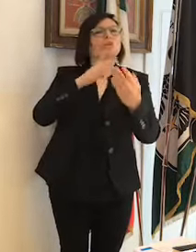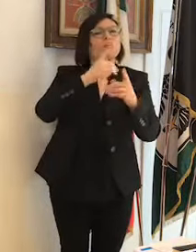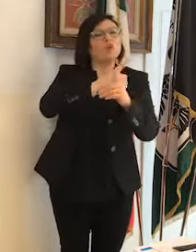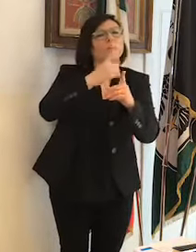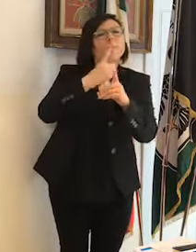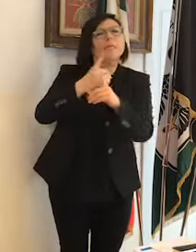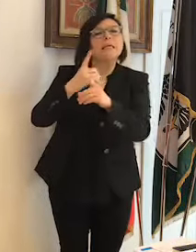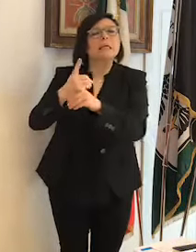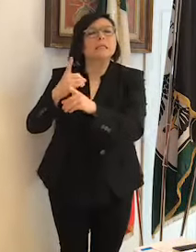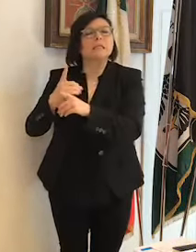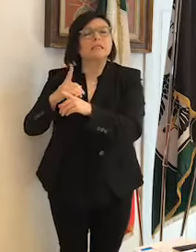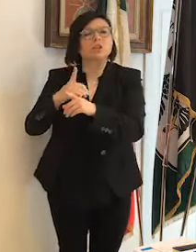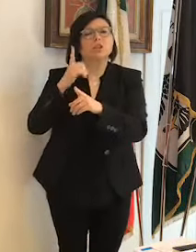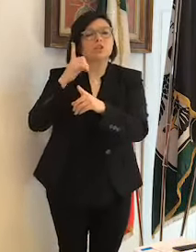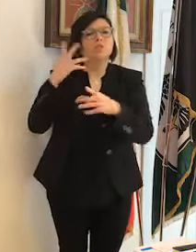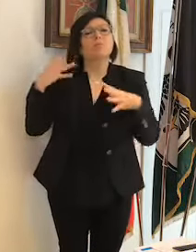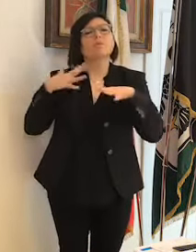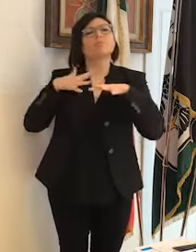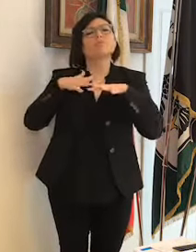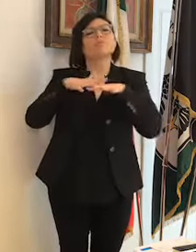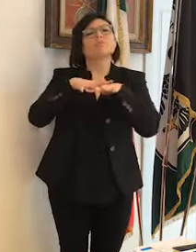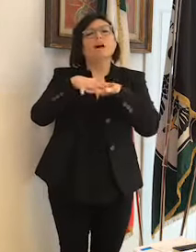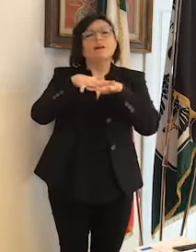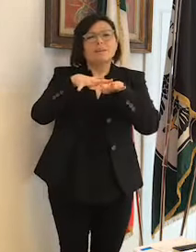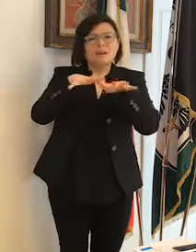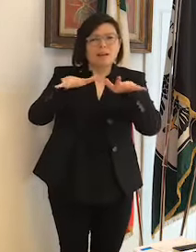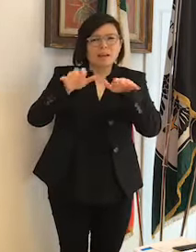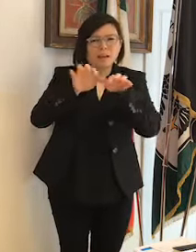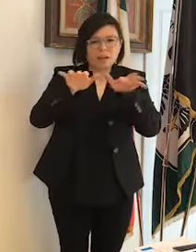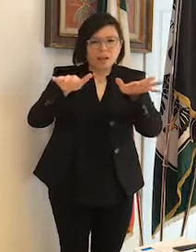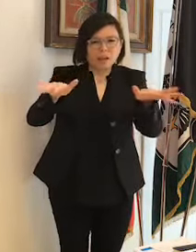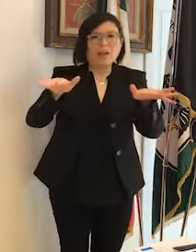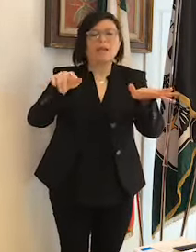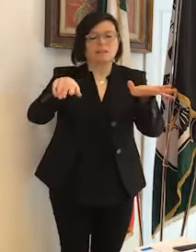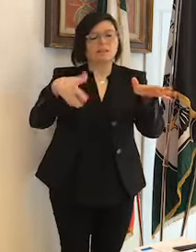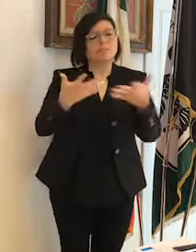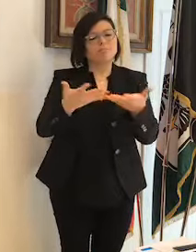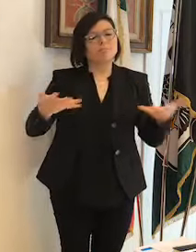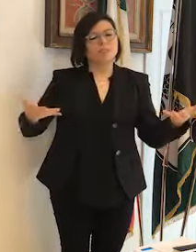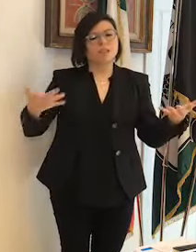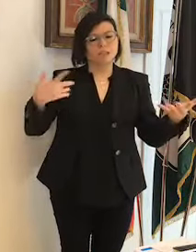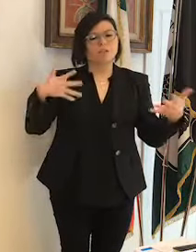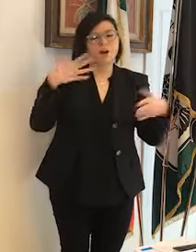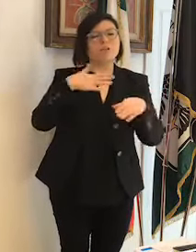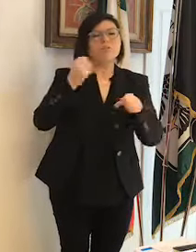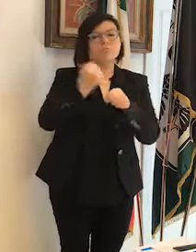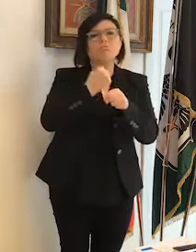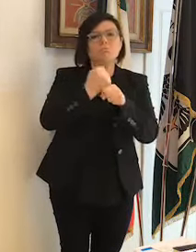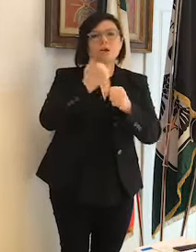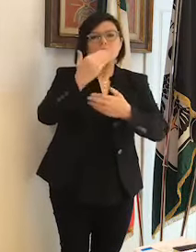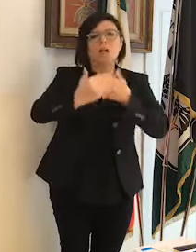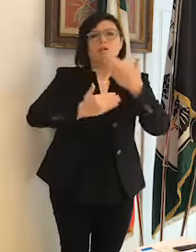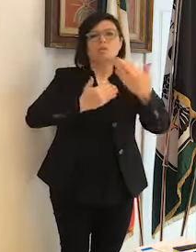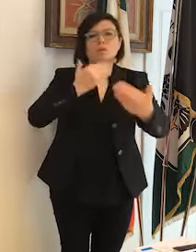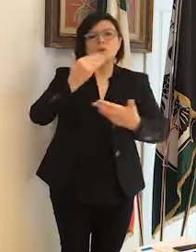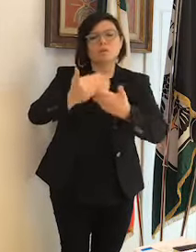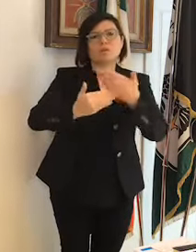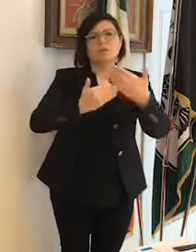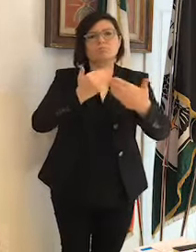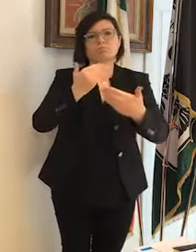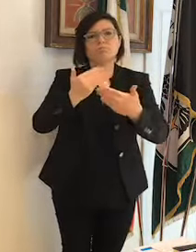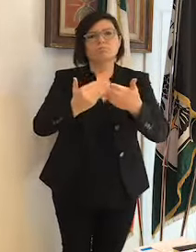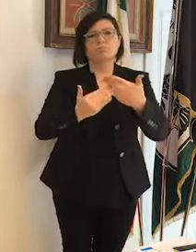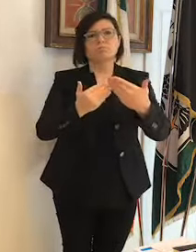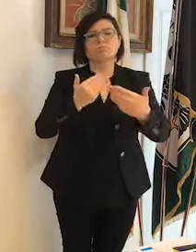grazie a una rete di solidarietà territoriale che è già in campo, che già sta operando. Nel corso del...